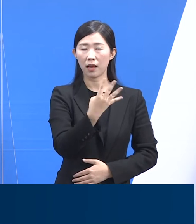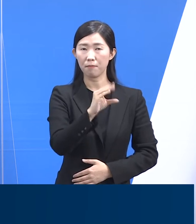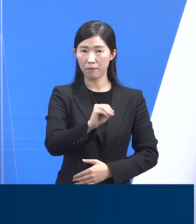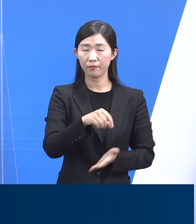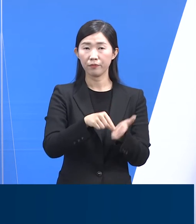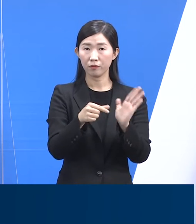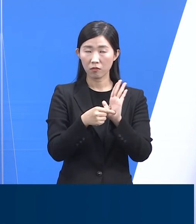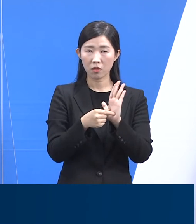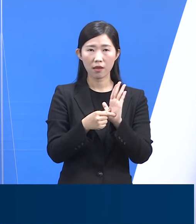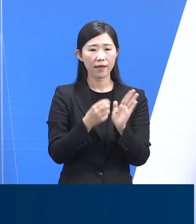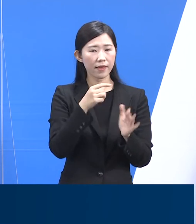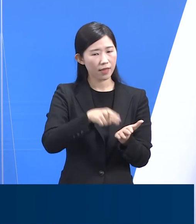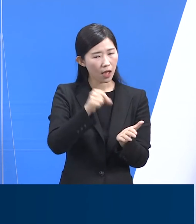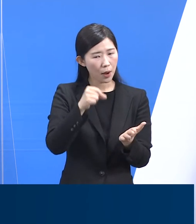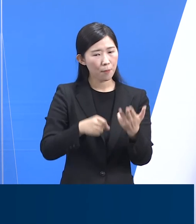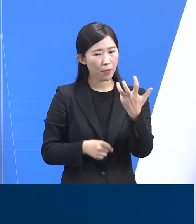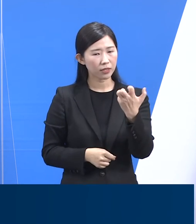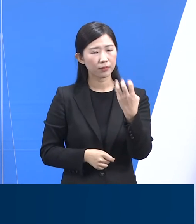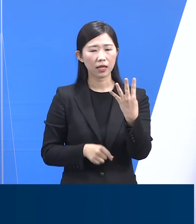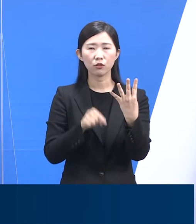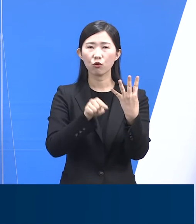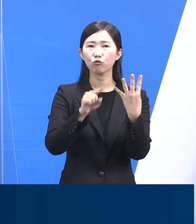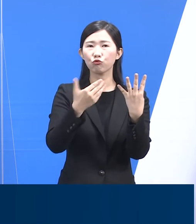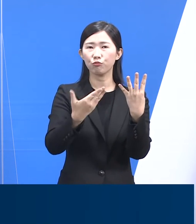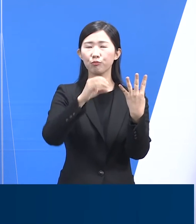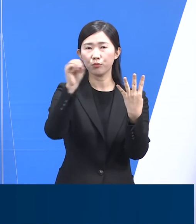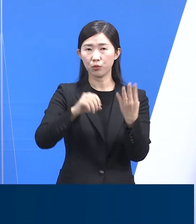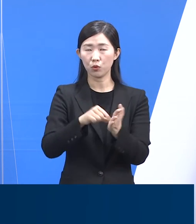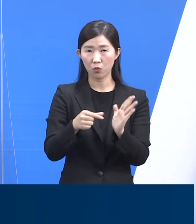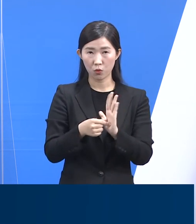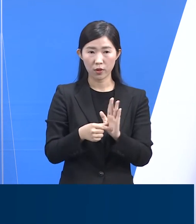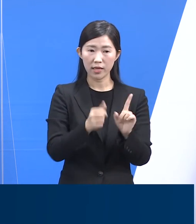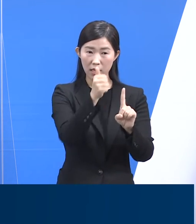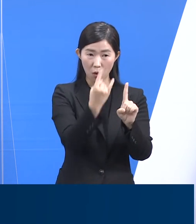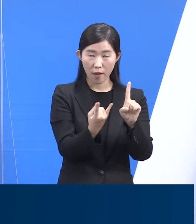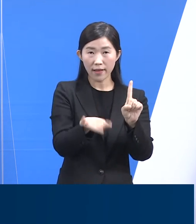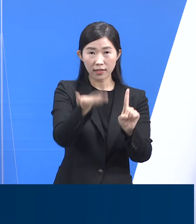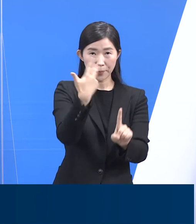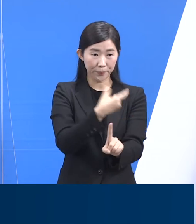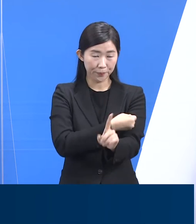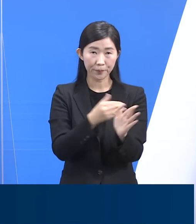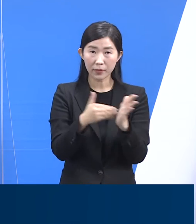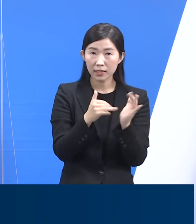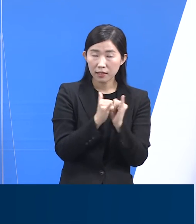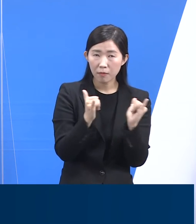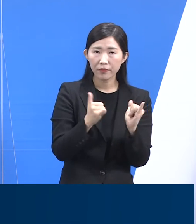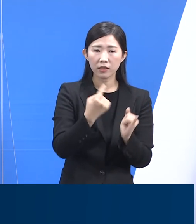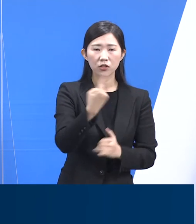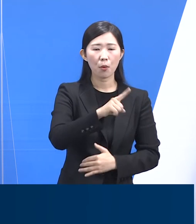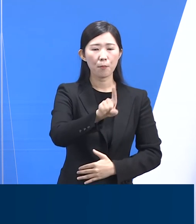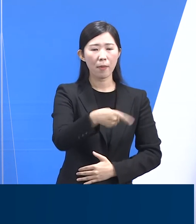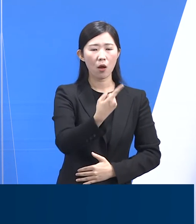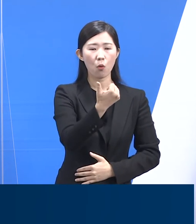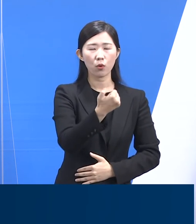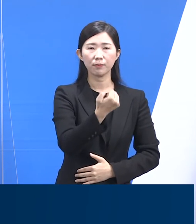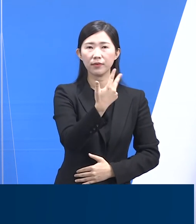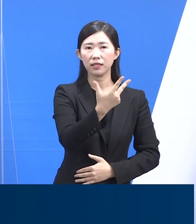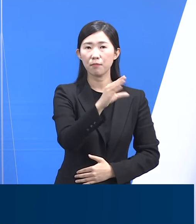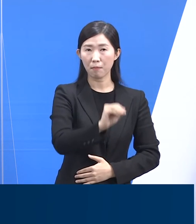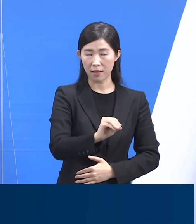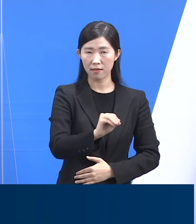인구의 83.9%에 해당합니다. 1회 이상 접종을 받은 분들은 총 1,157만 8